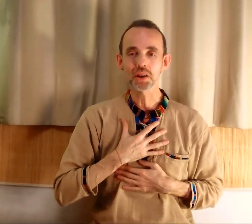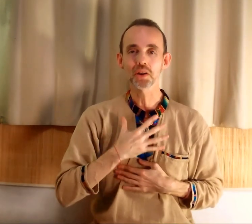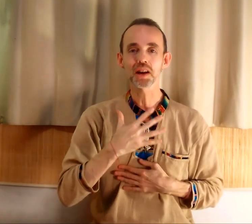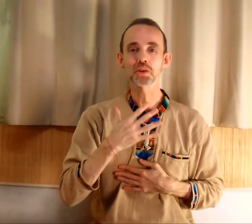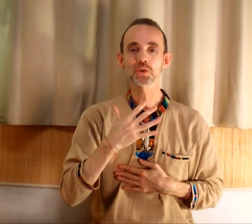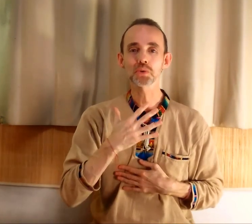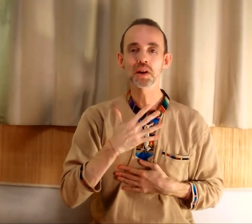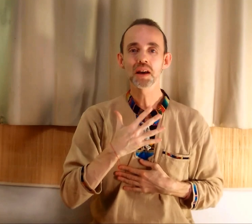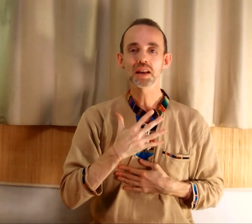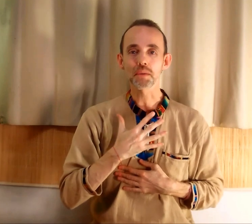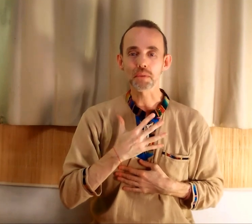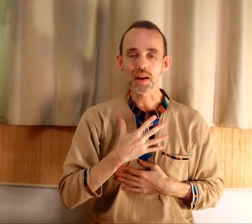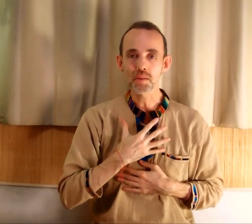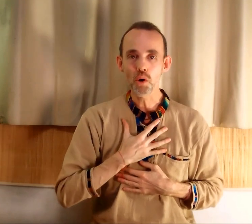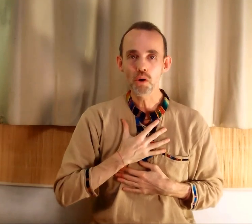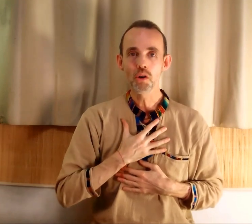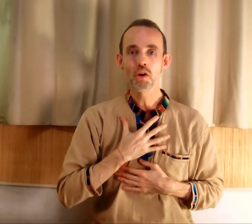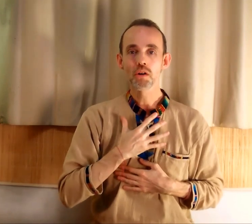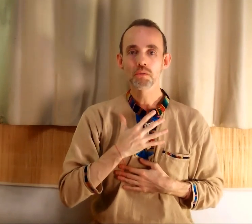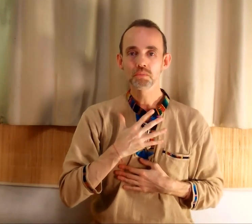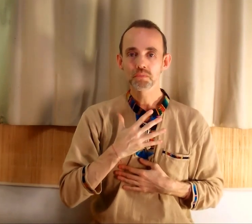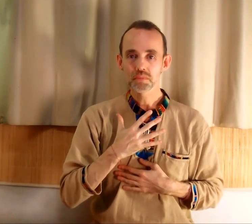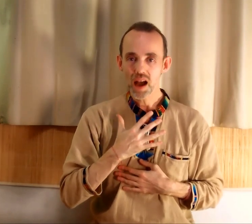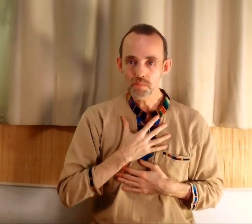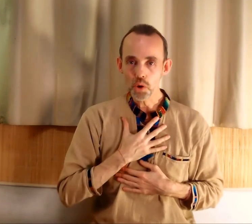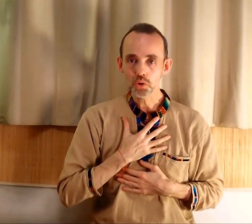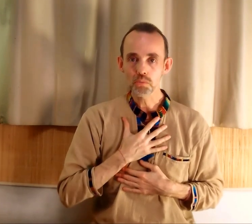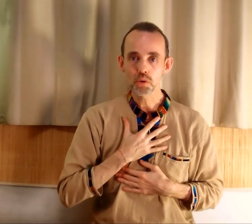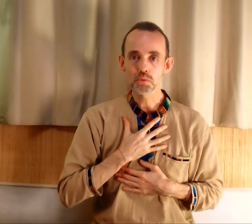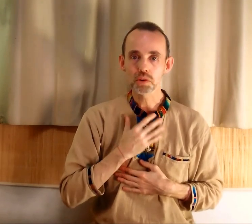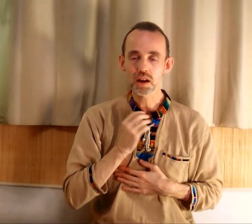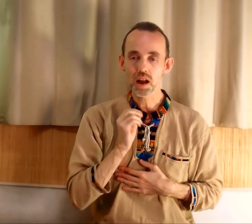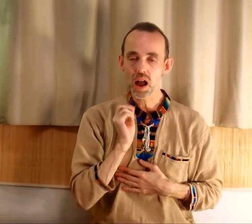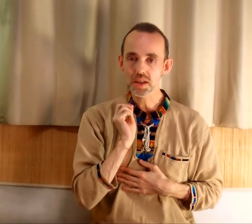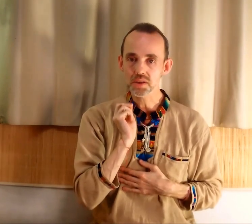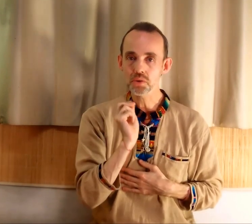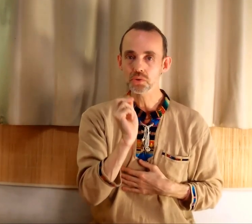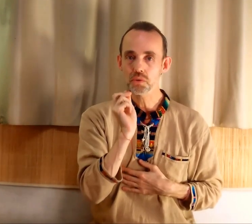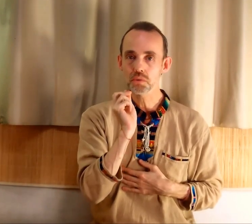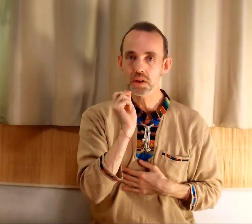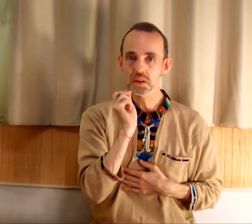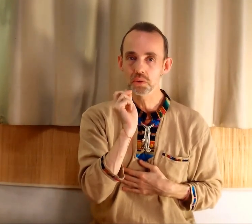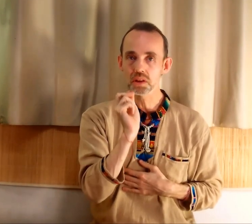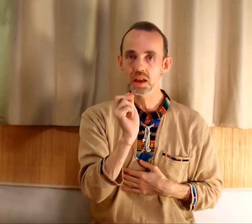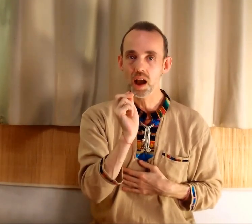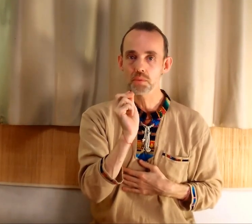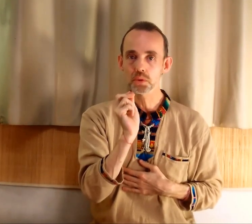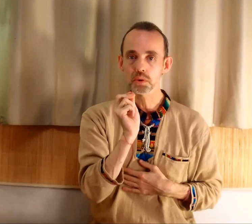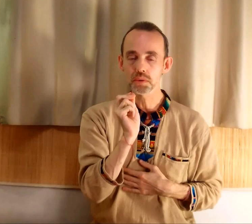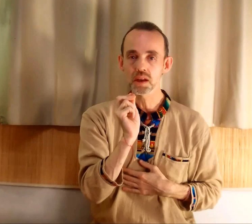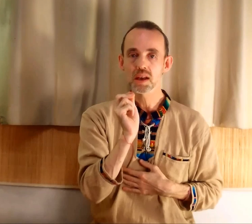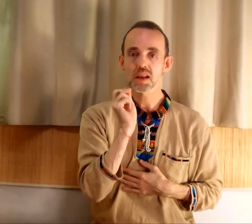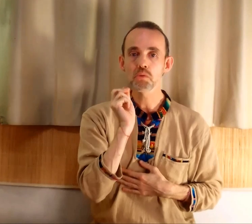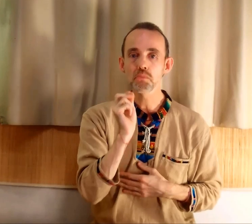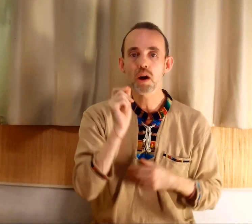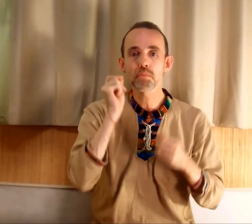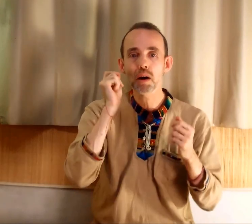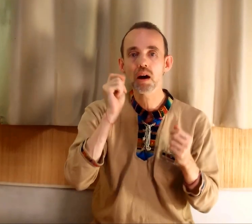à cœur, quelque chose qui est vraiment important pour vous, un sens que vous voulez donner à votre vie. Ça ne pourra pas